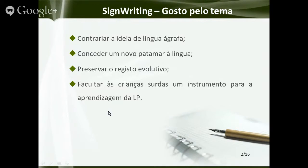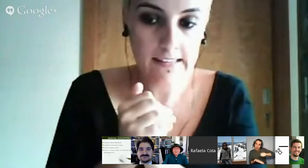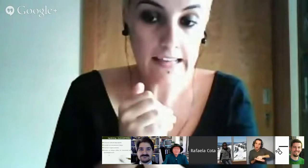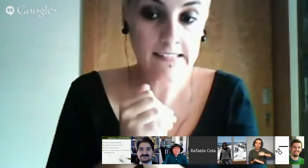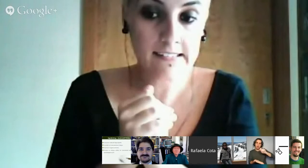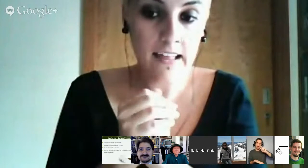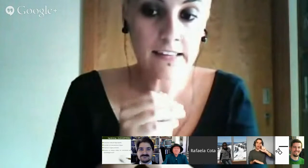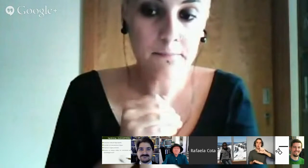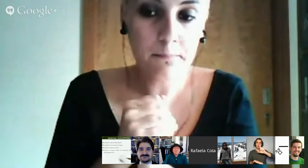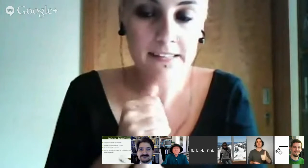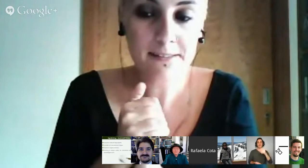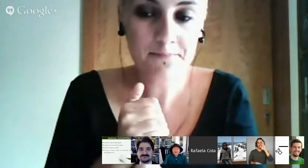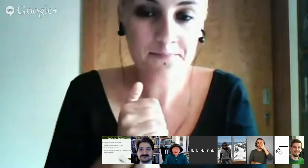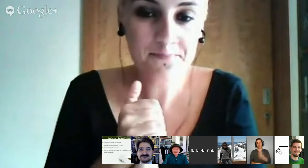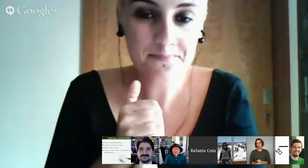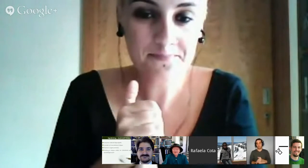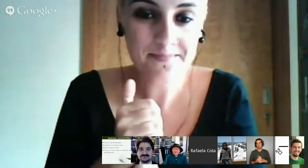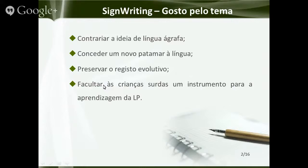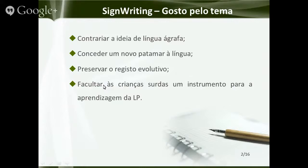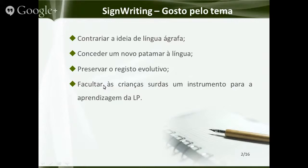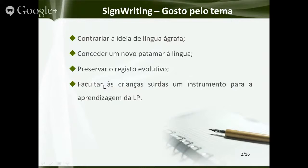Que slide? Sim. Sim.